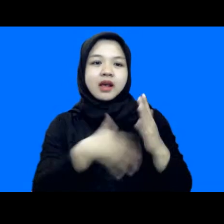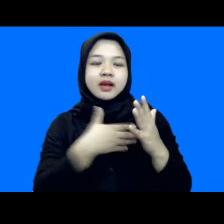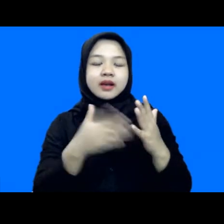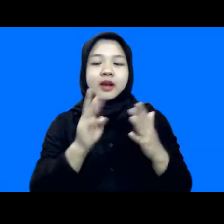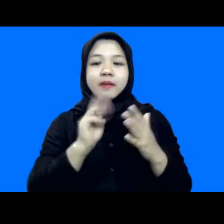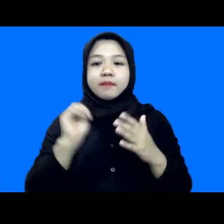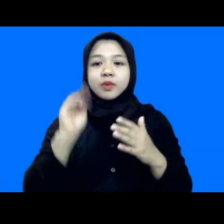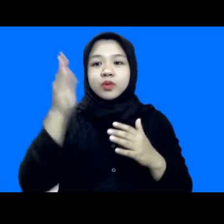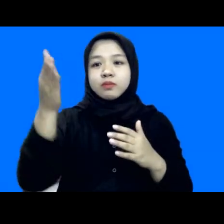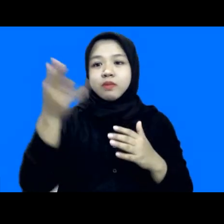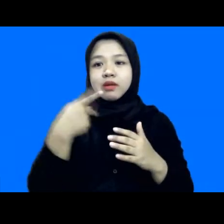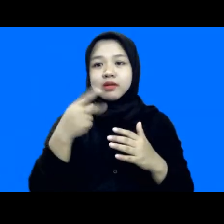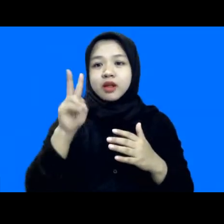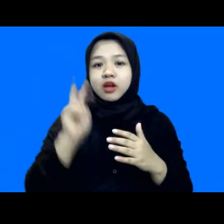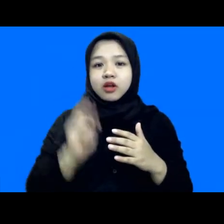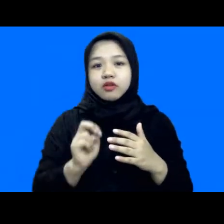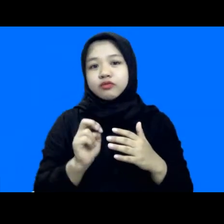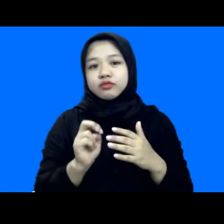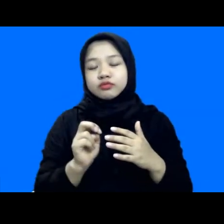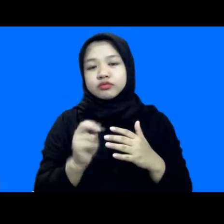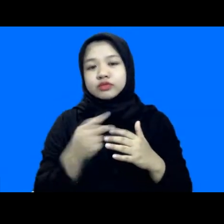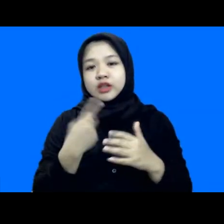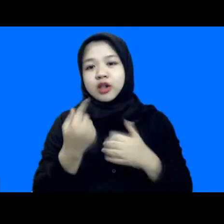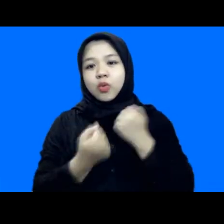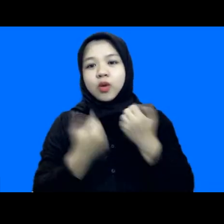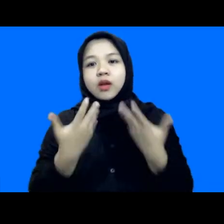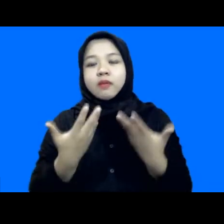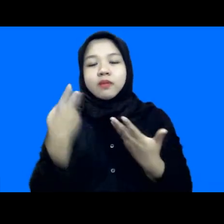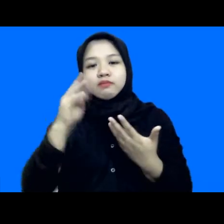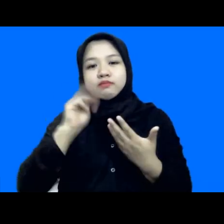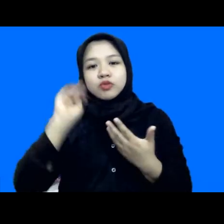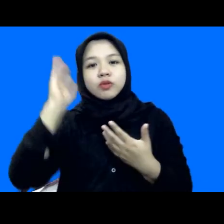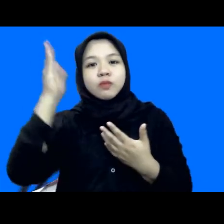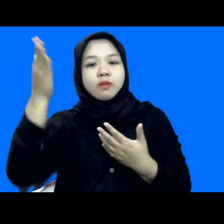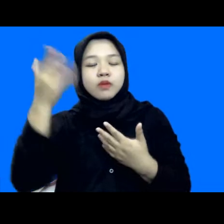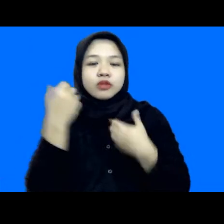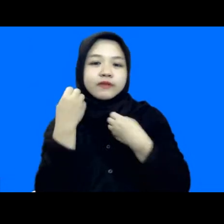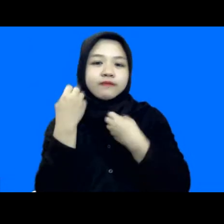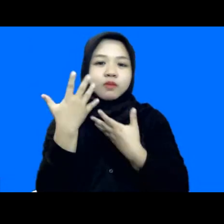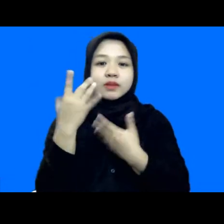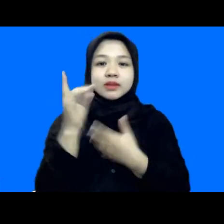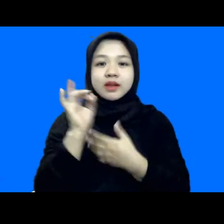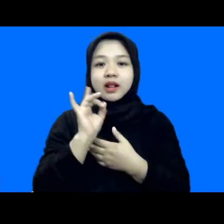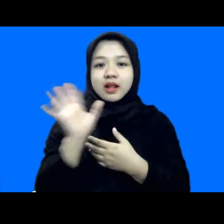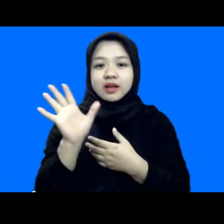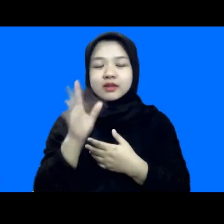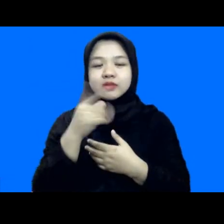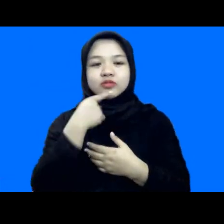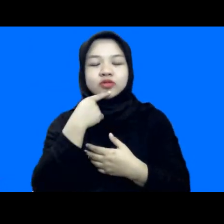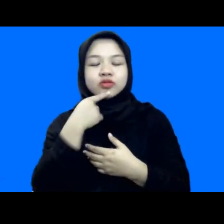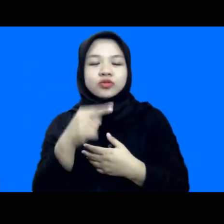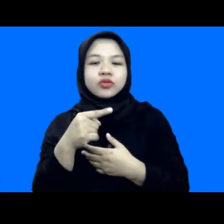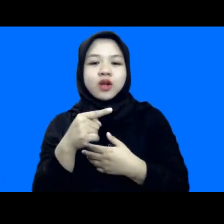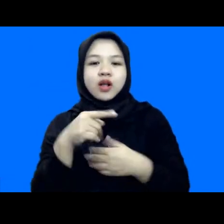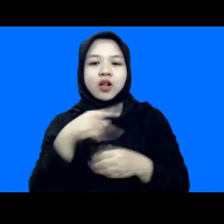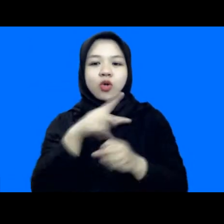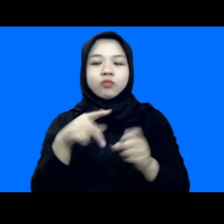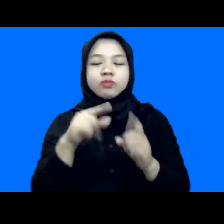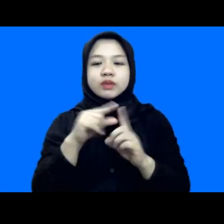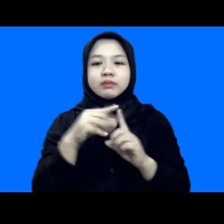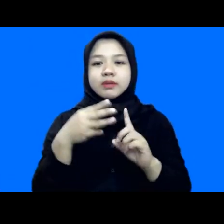depan apa yang harus di apa yang akan kita lakukan minggu depan atau informasi-informasi yang lain terkait dengan MOPPB